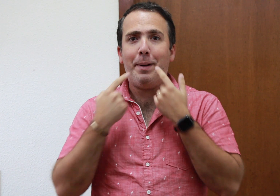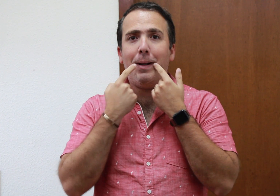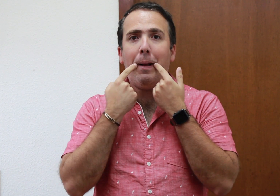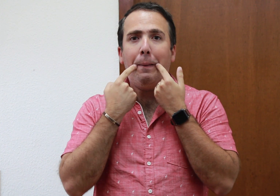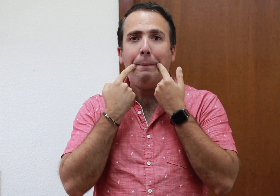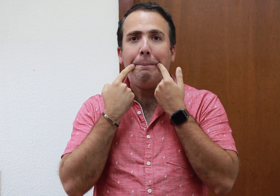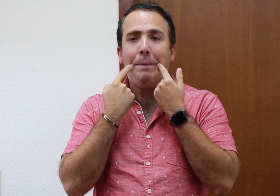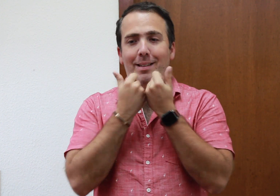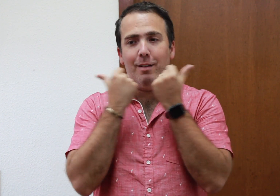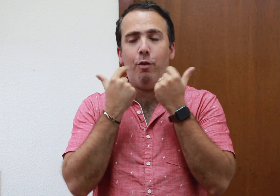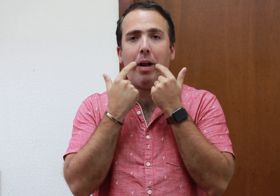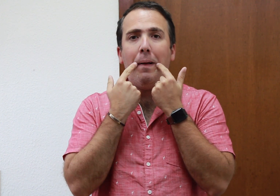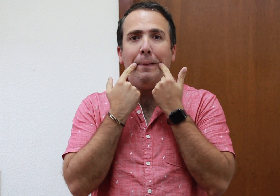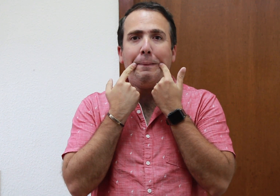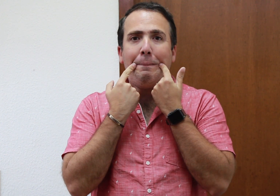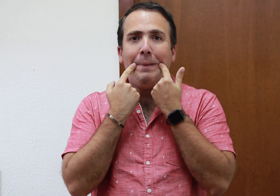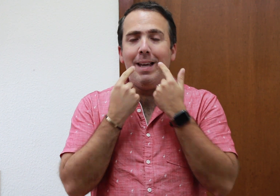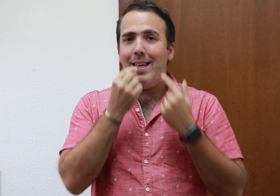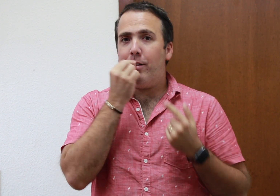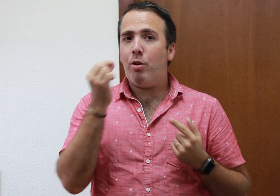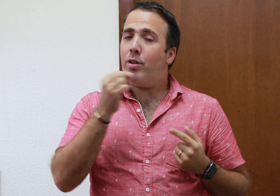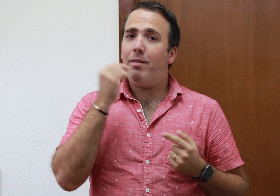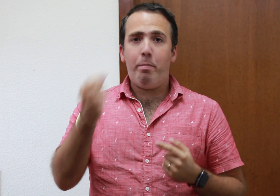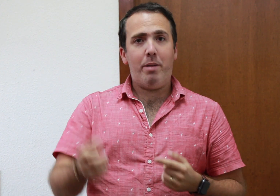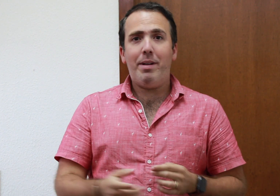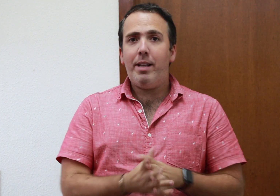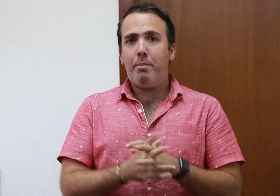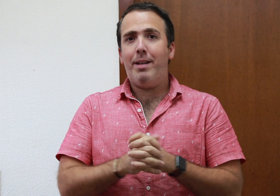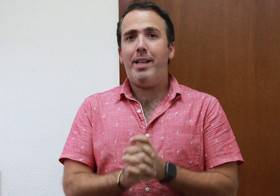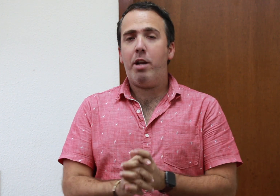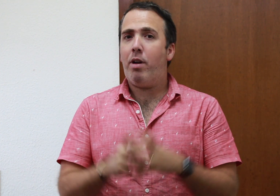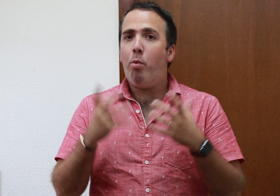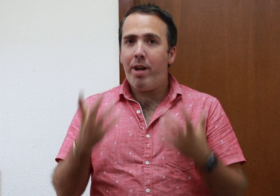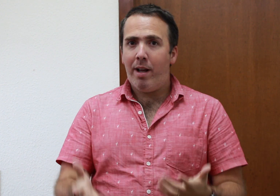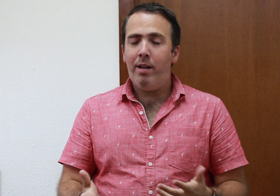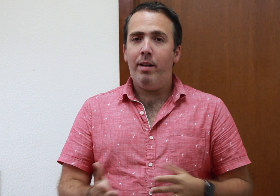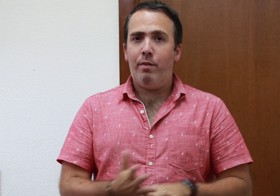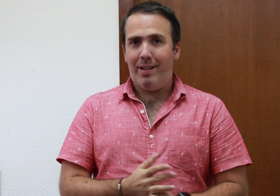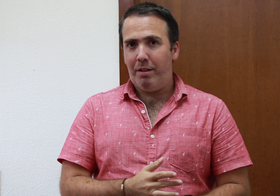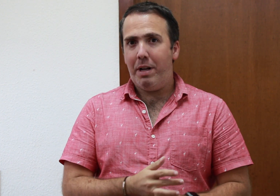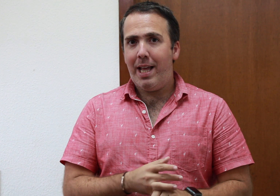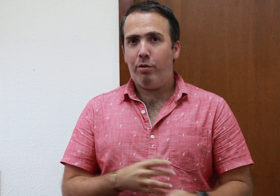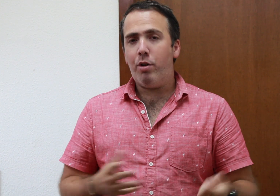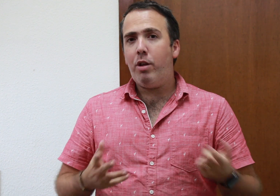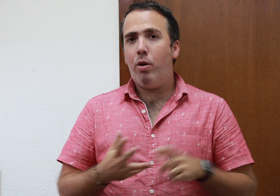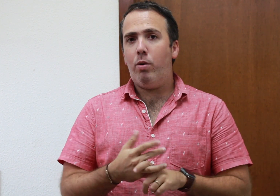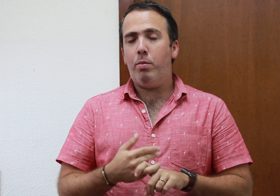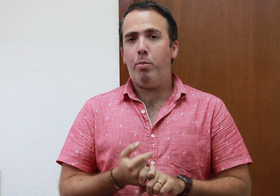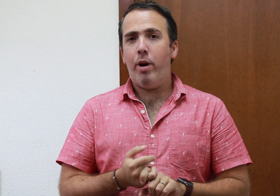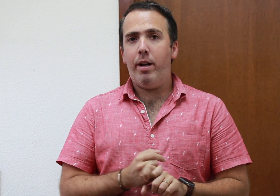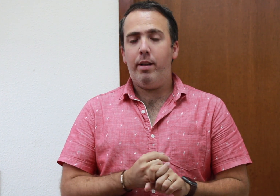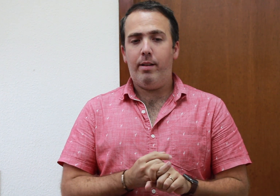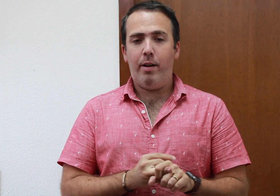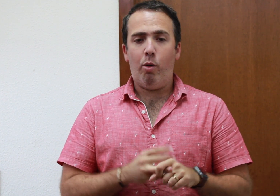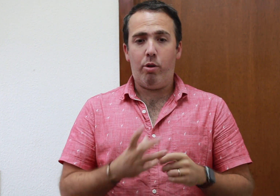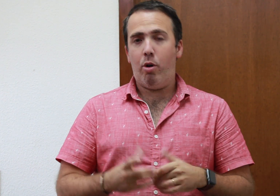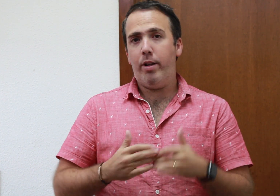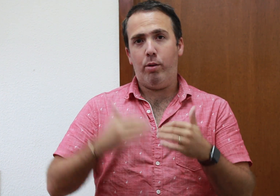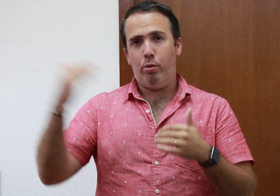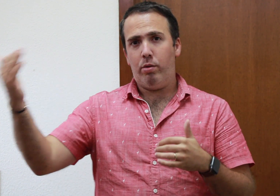manera, hacia afuera. Y esto no te va a permitir mantener una buena flexibilidad de sonido, un buen control de tus